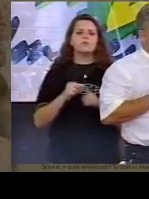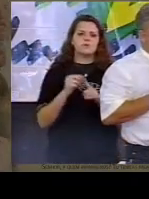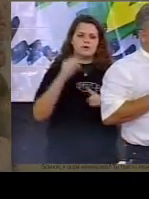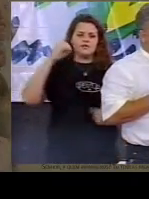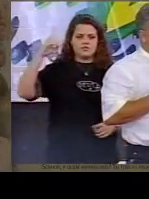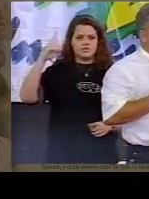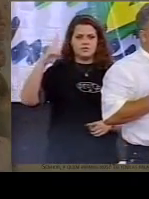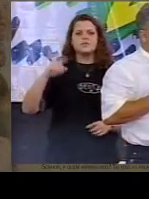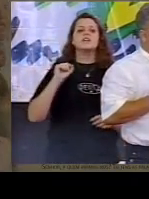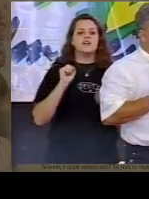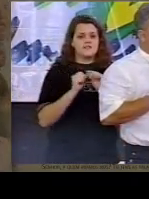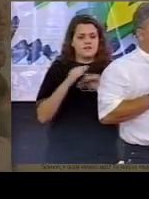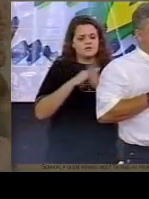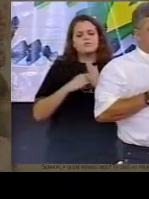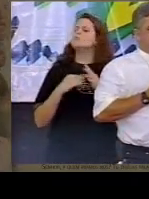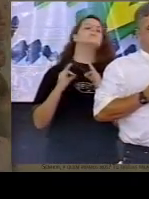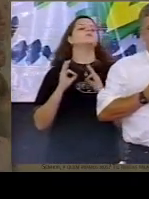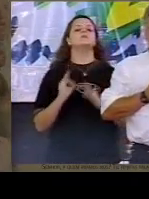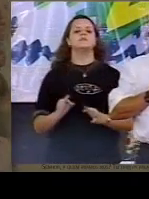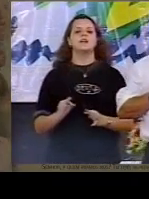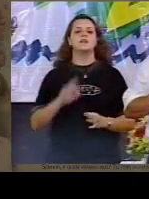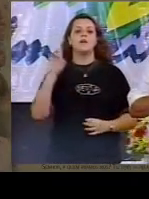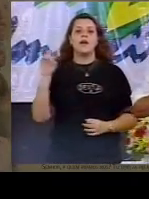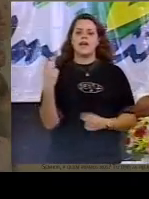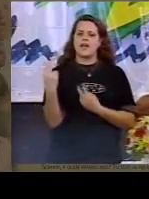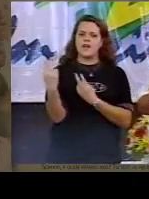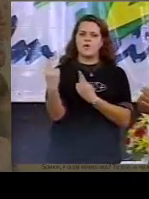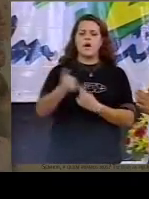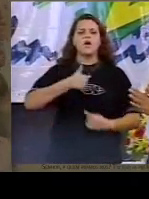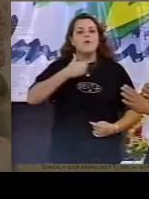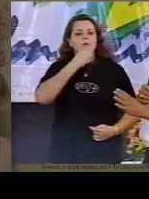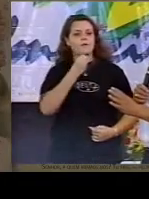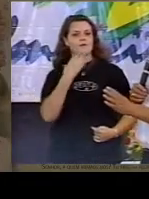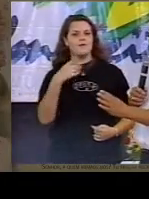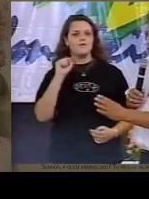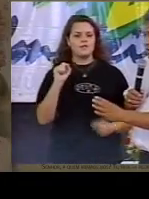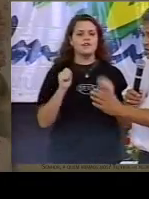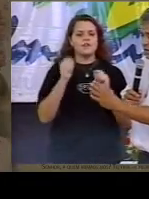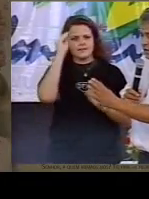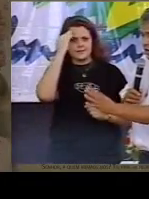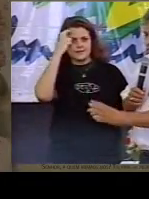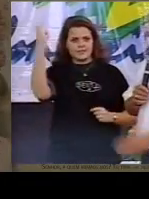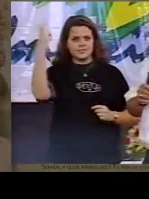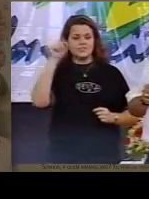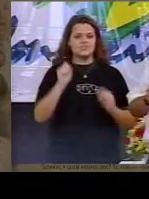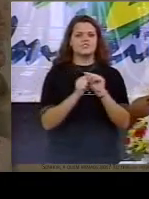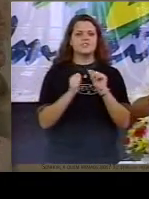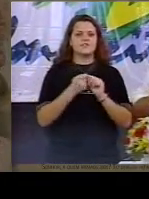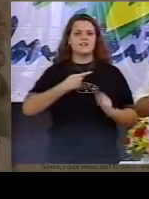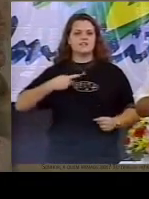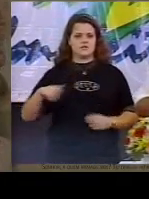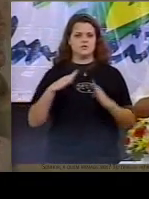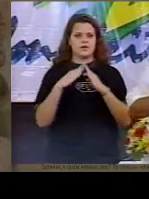e as põe em prática é semelhante a um homem prudente que constrói a sua casa sobre a rocha